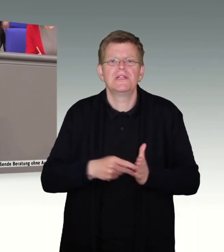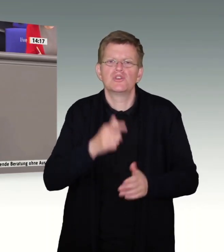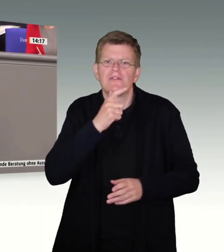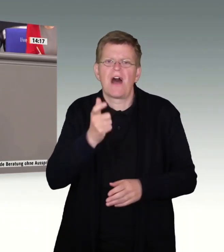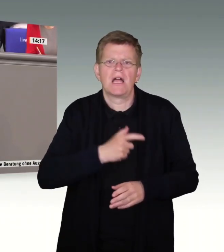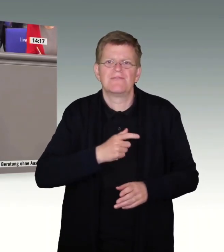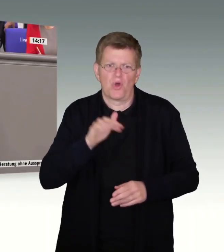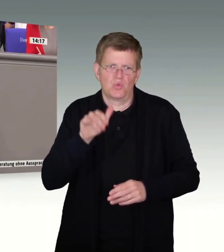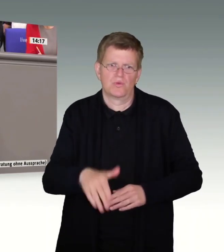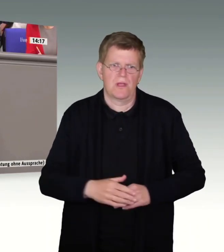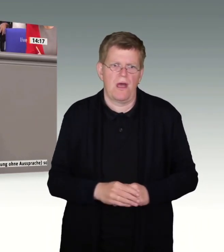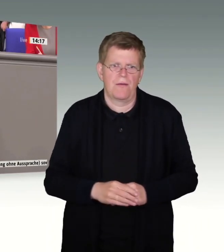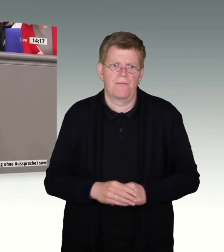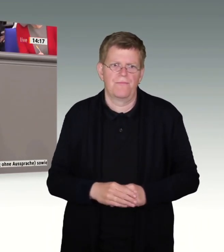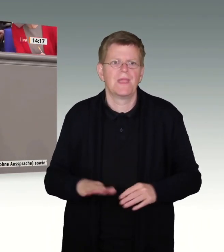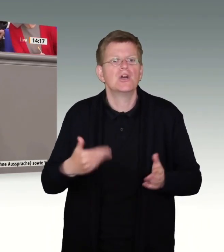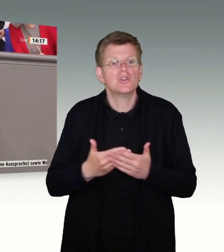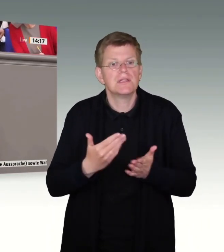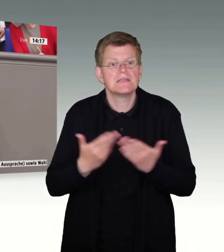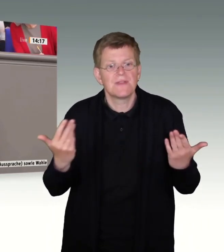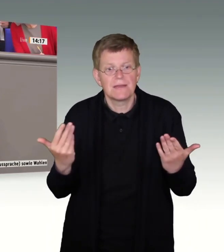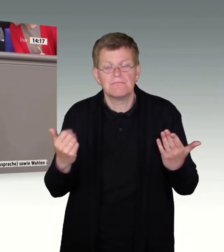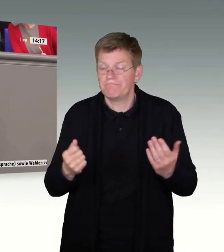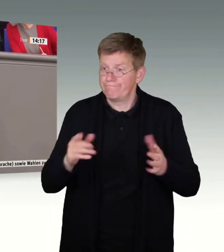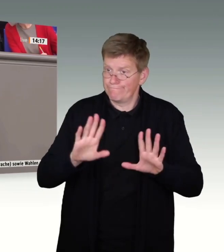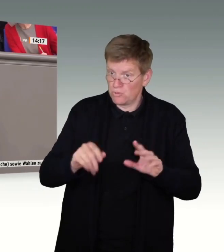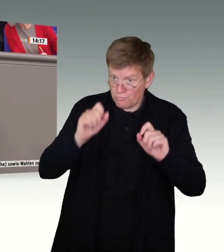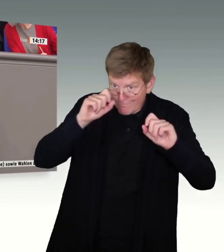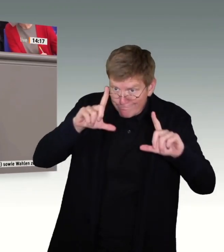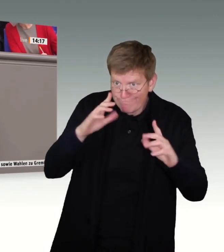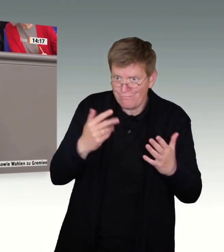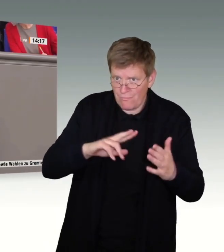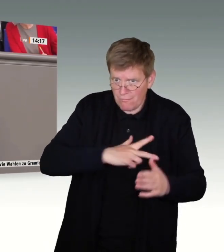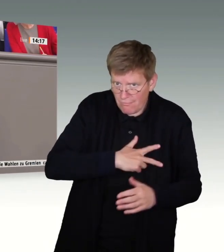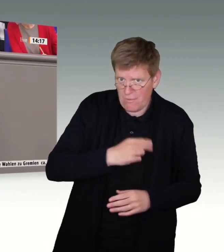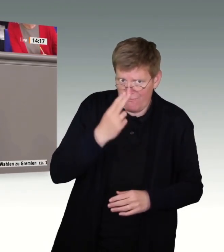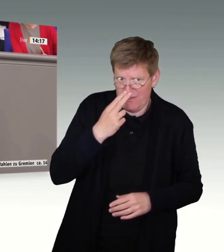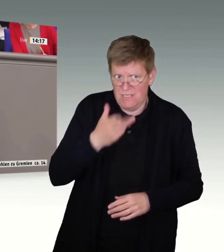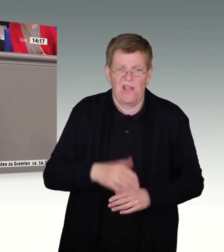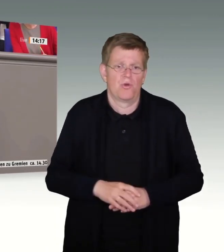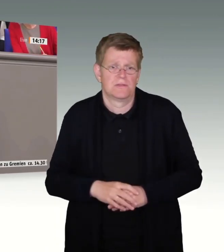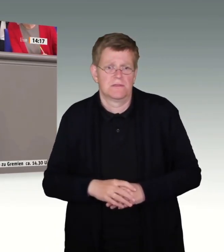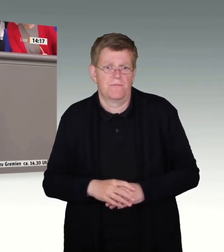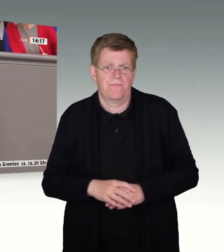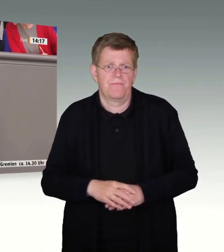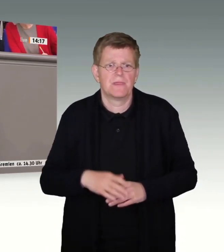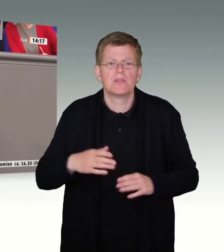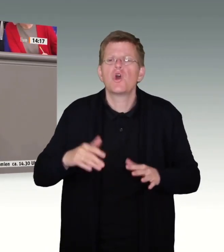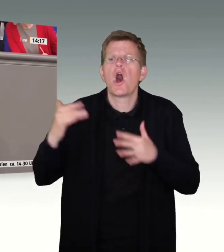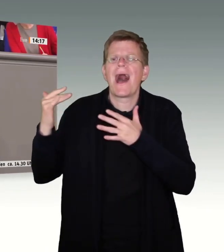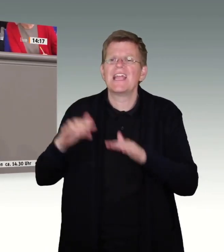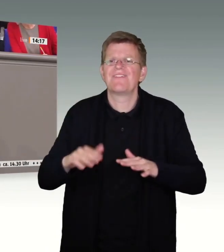Europa haben. Machen wir die Augen auf für diese Realität. Deutschland ist ein Einwanderungsland, und das ist gut so.